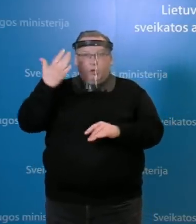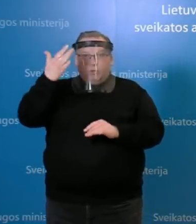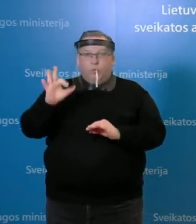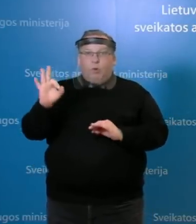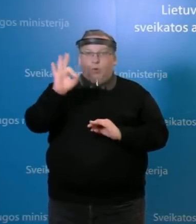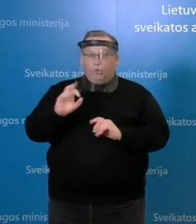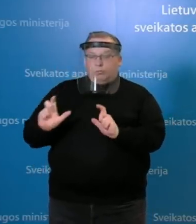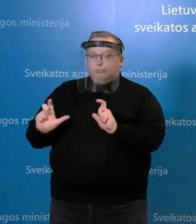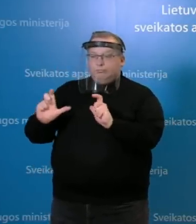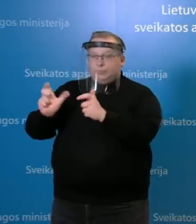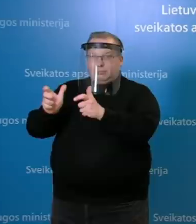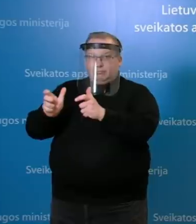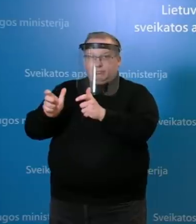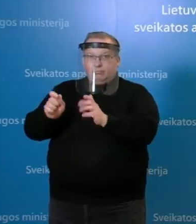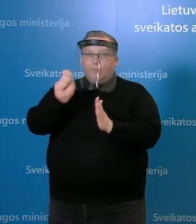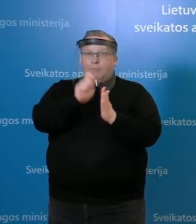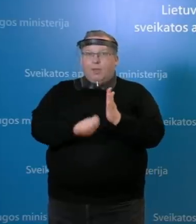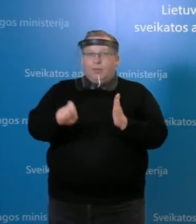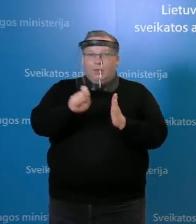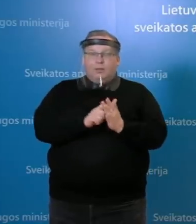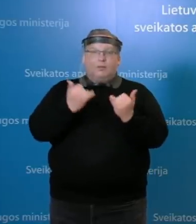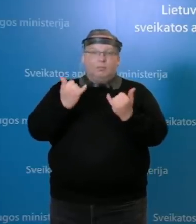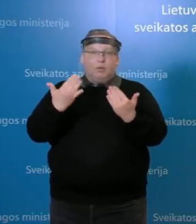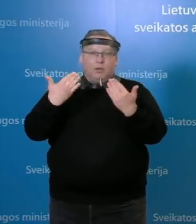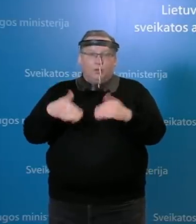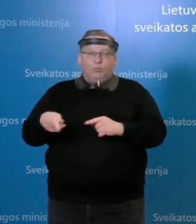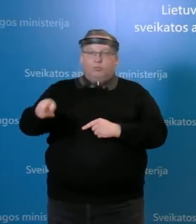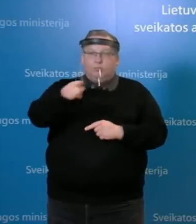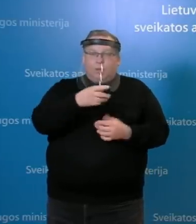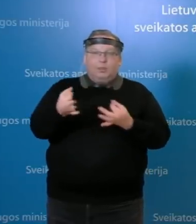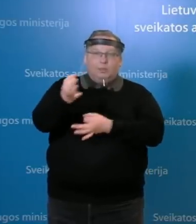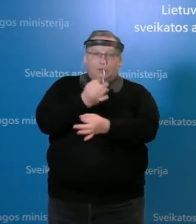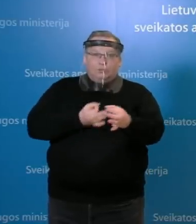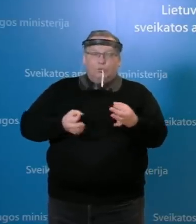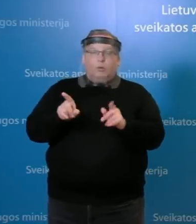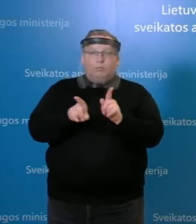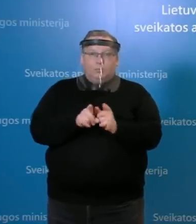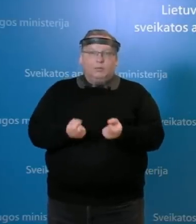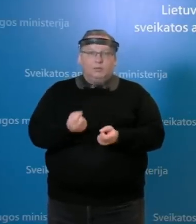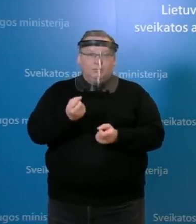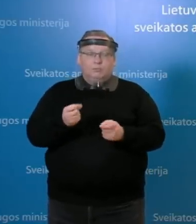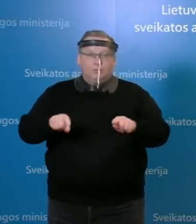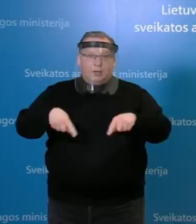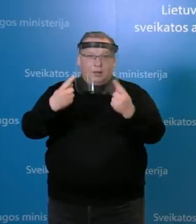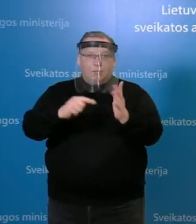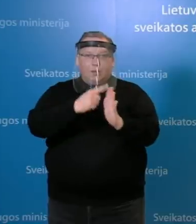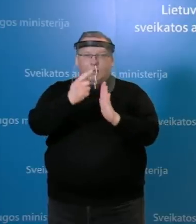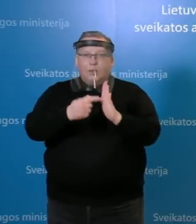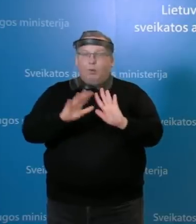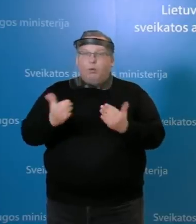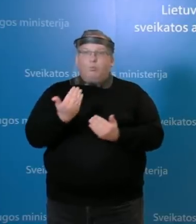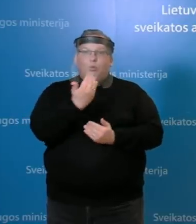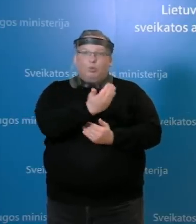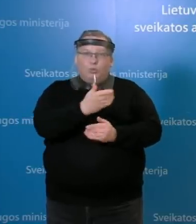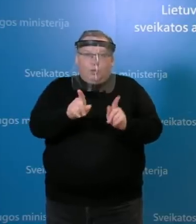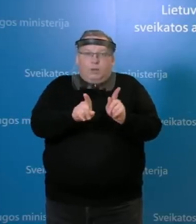karantino atšaukimą, kas irgi vis dažniau keliama, jau keliamas klausimas gal to, kokie jūsų kaip